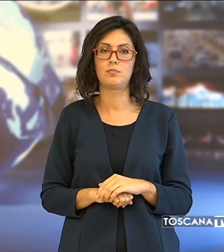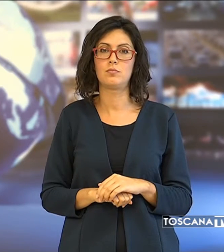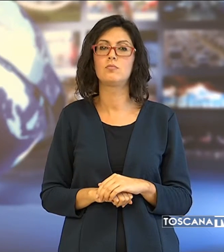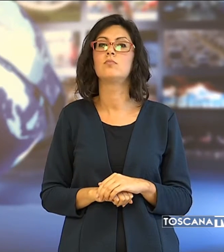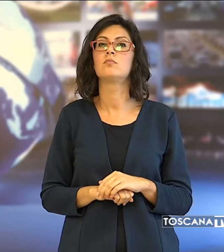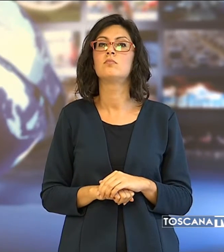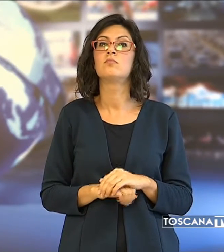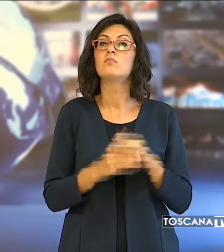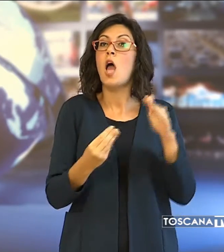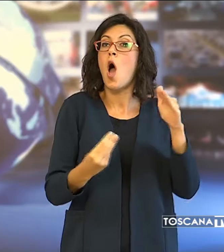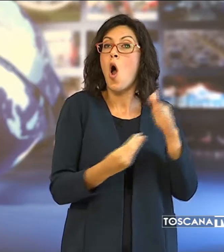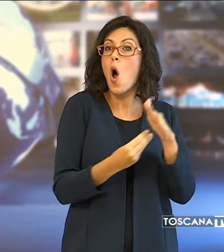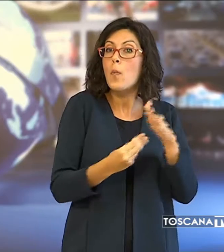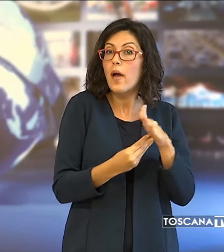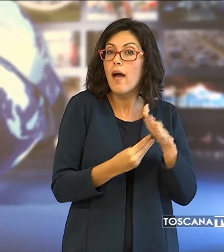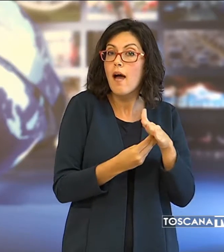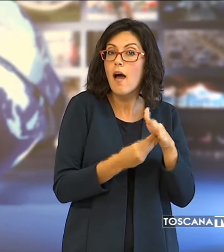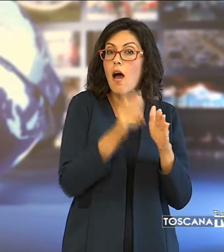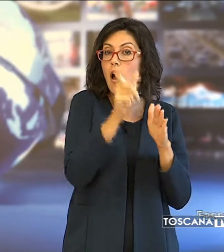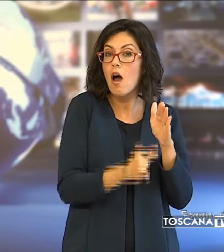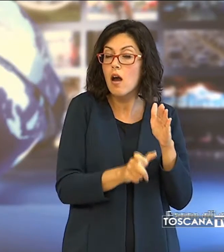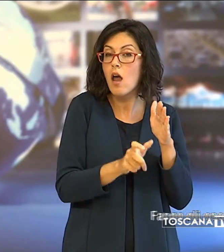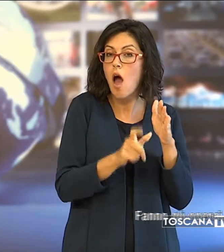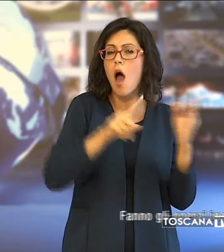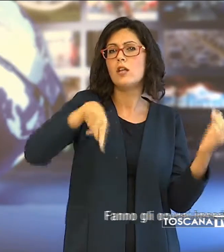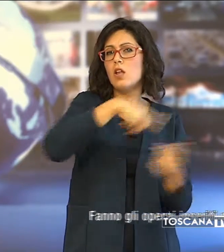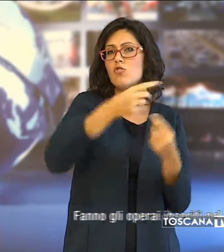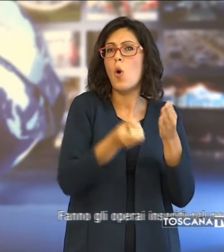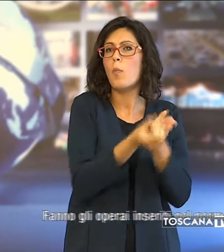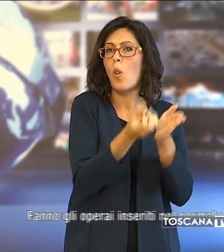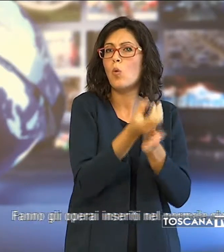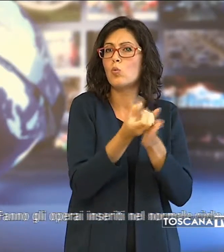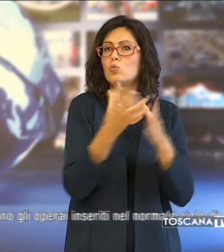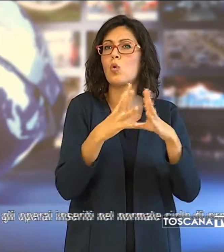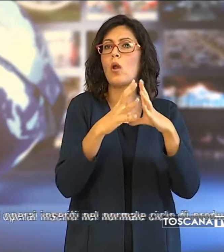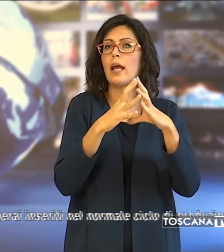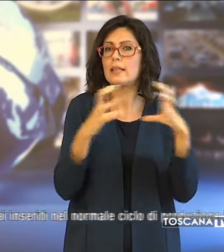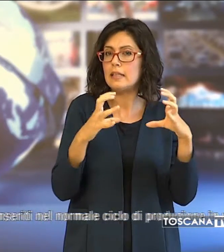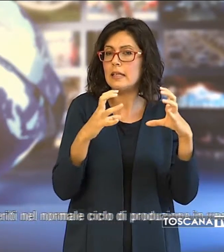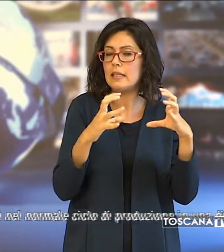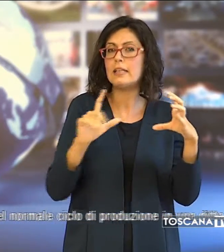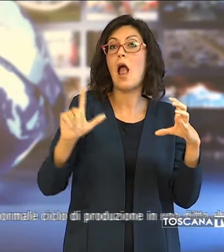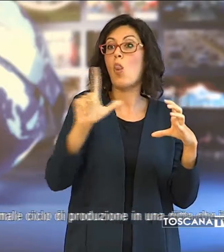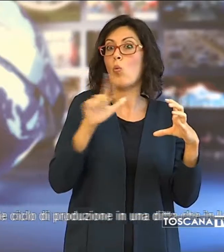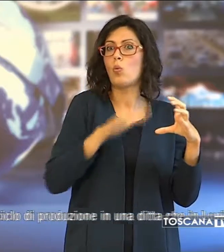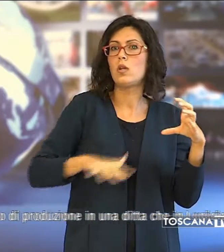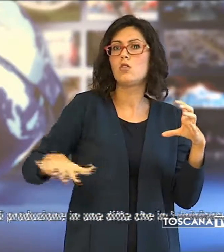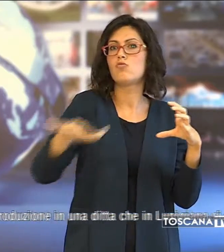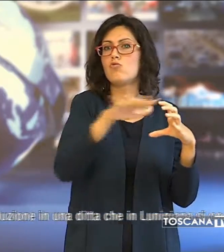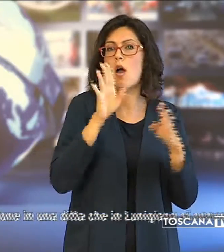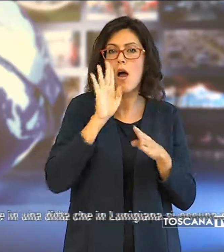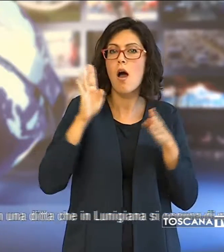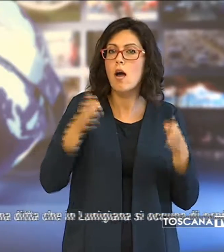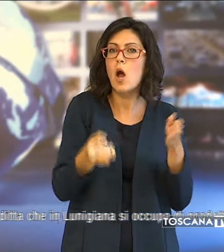Fanno gli operai nel normale ciclo di produzione di una ditta che in lunigiana si occupa di